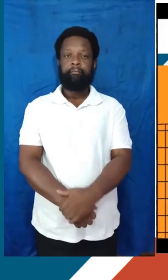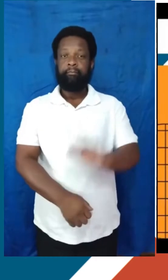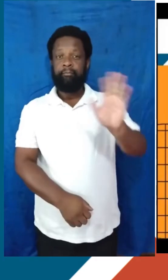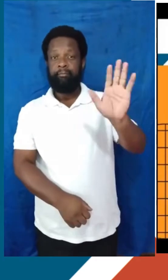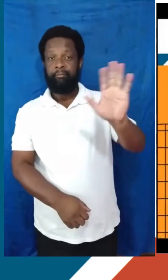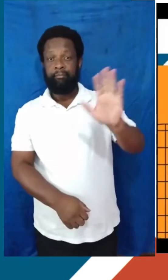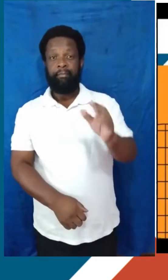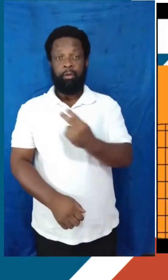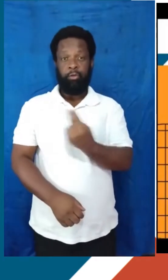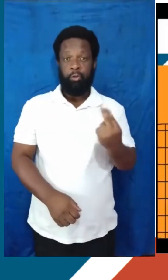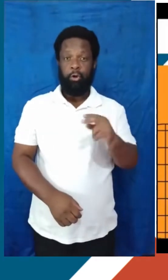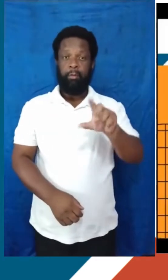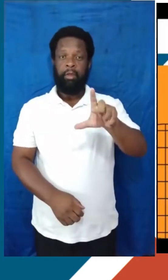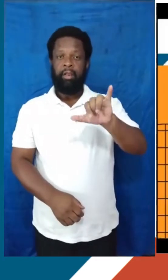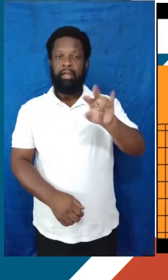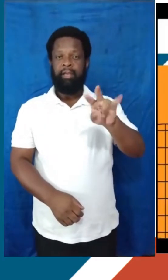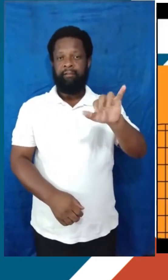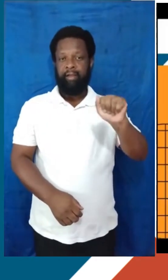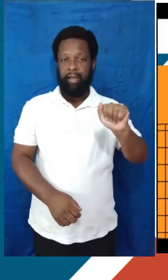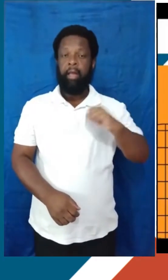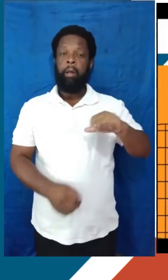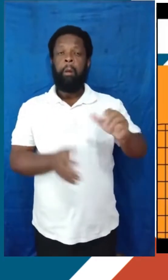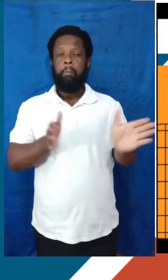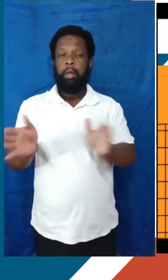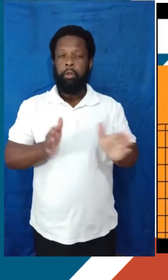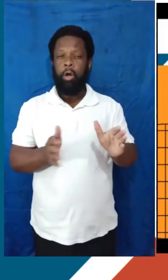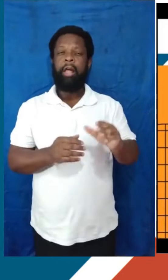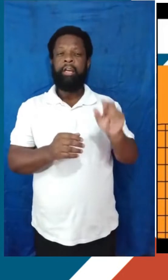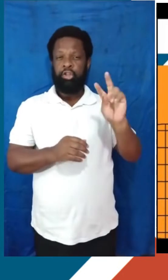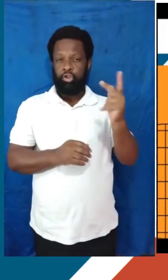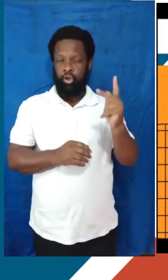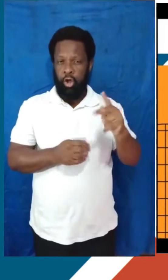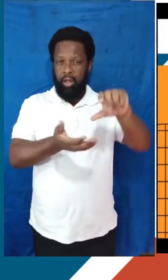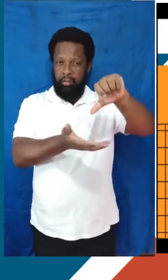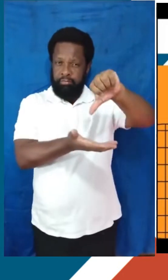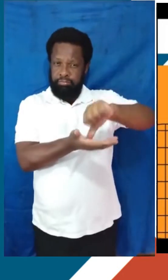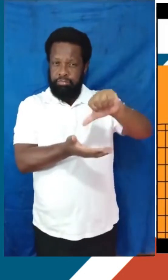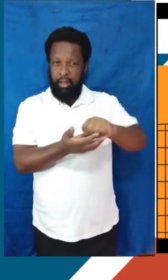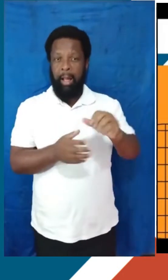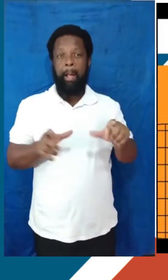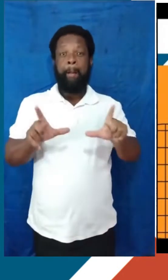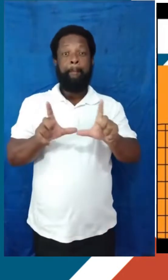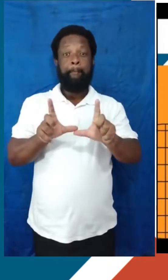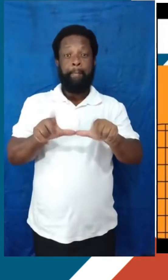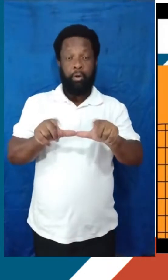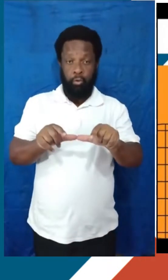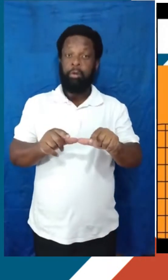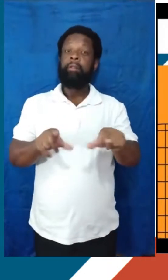Olá pessoal, me chamo Lívia, eu sou mediadora de História do Paulo Bangu e também sou integrante do grupo Soa e estou aqui hoje para